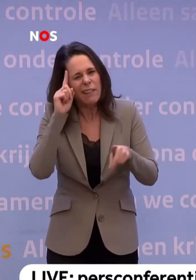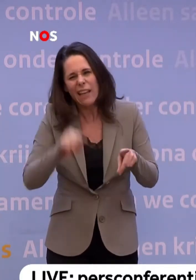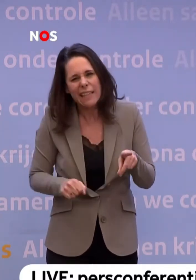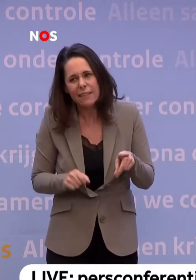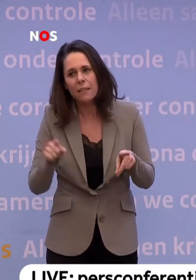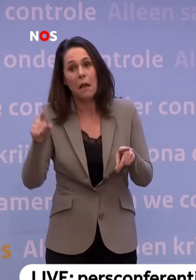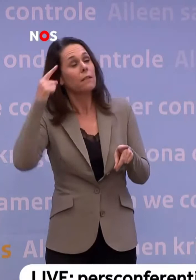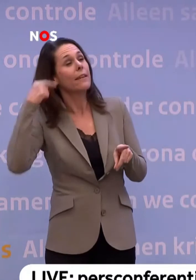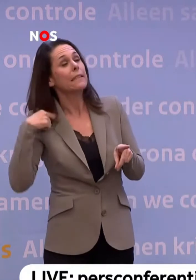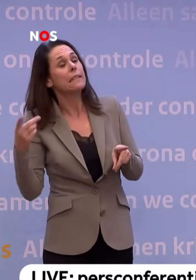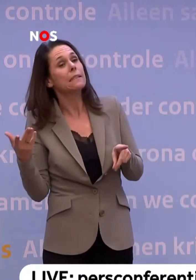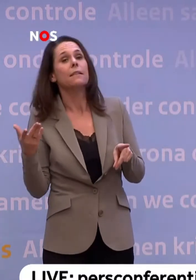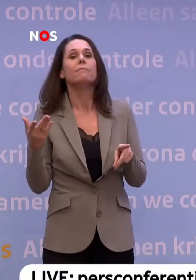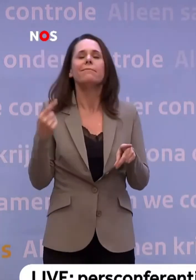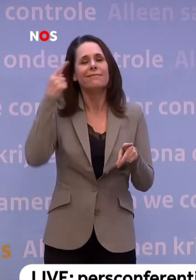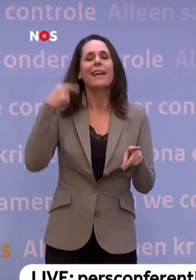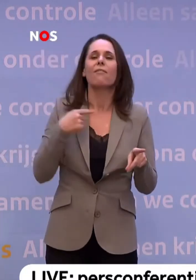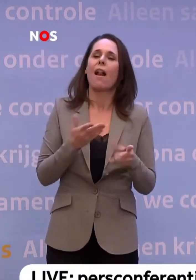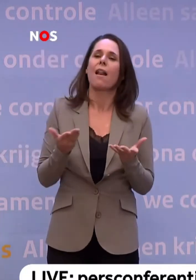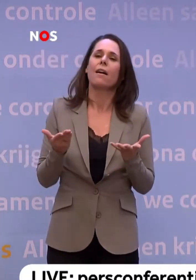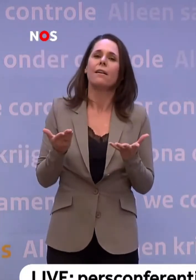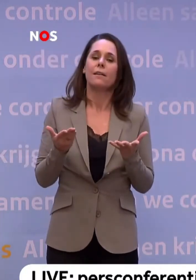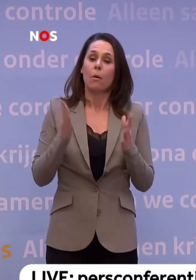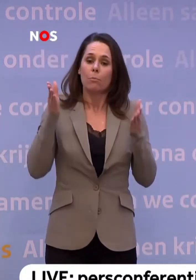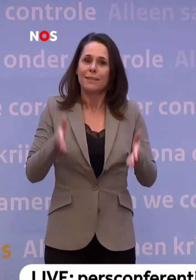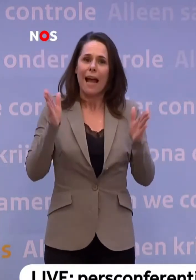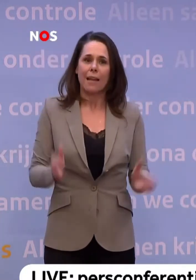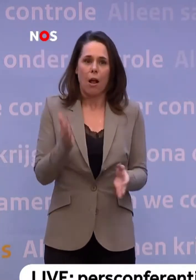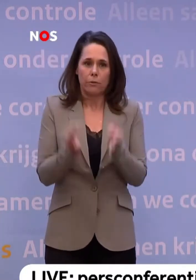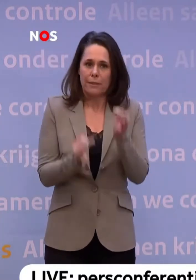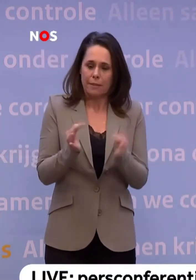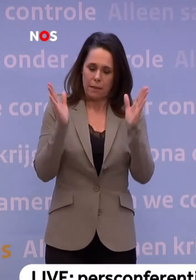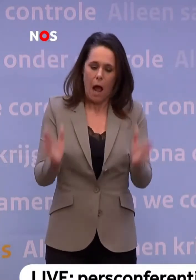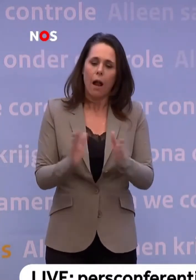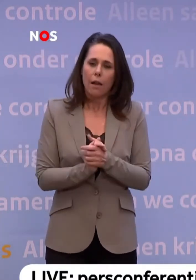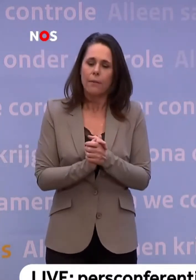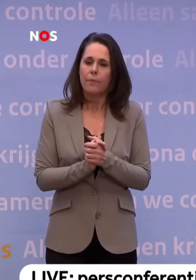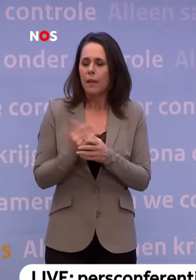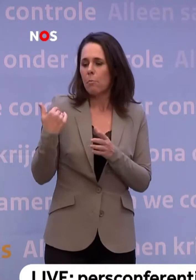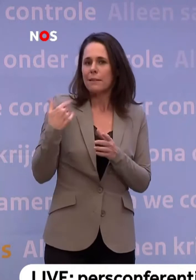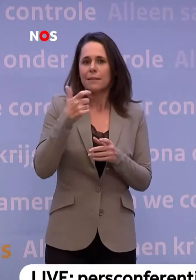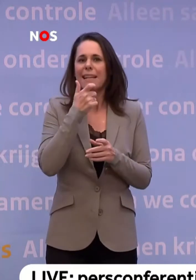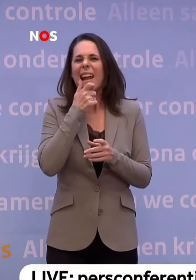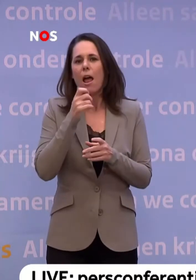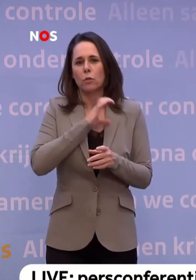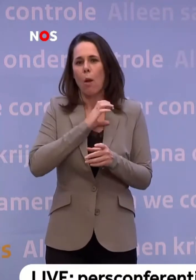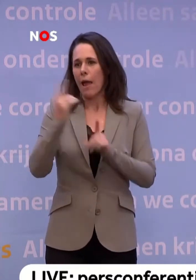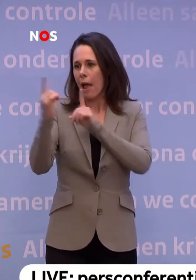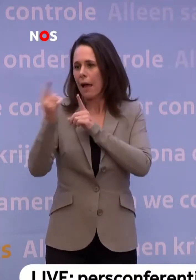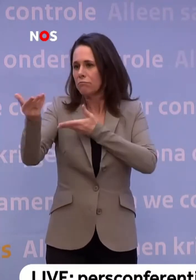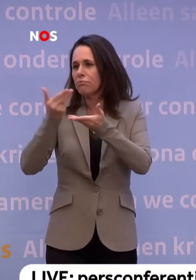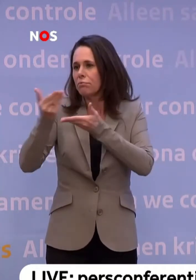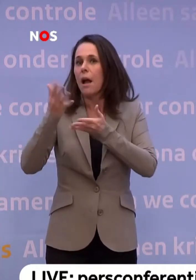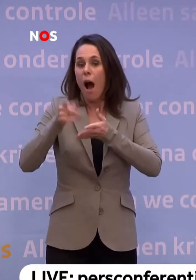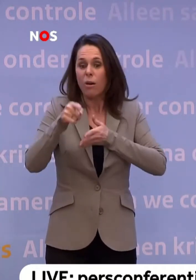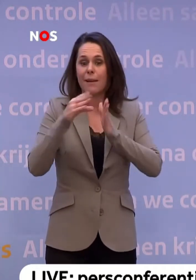vraag. Dat denk ik wel. En ze bestaan ook al en ze worden ook al uitgetest, volop. Van de week sprak ik met een collega in Engeland. Daar testen ze